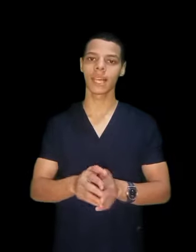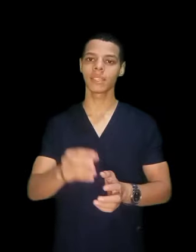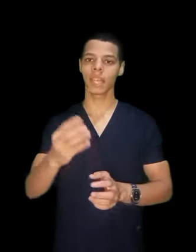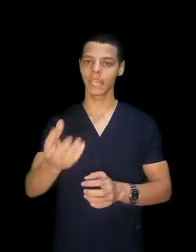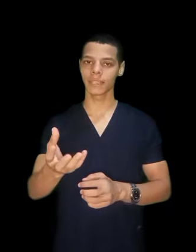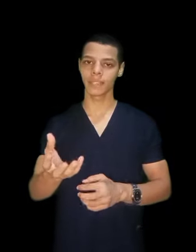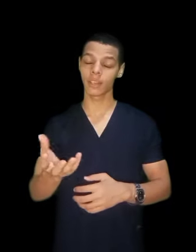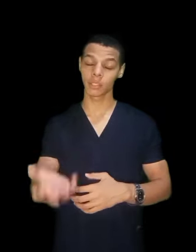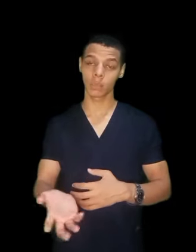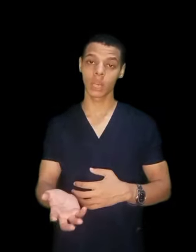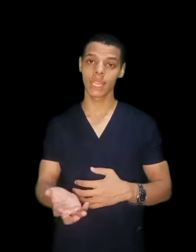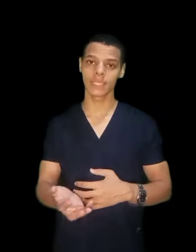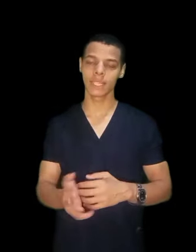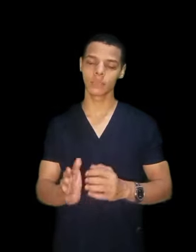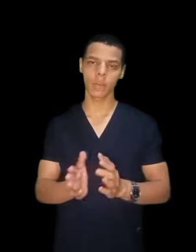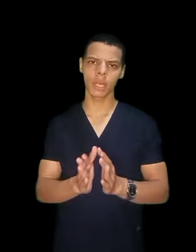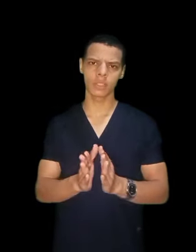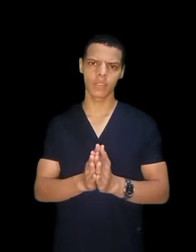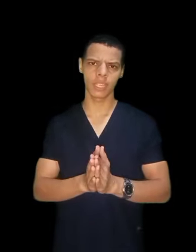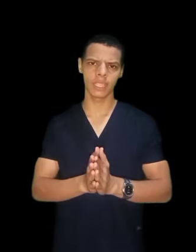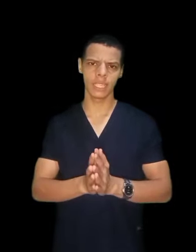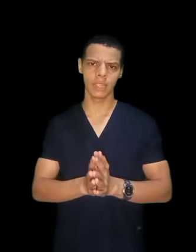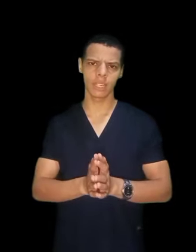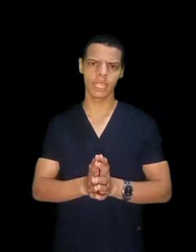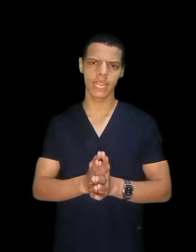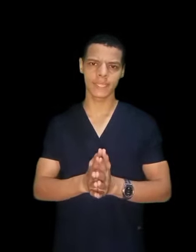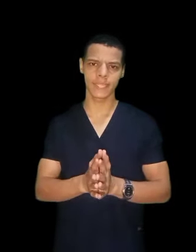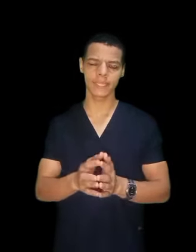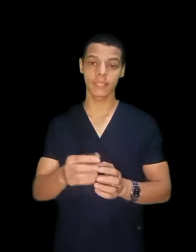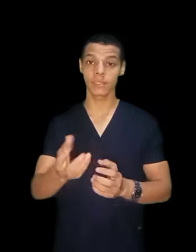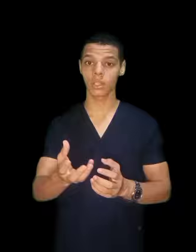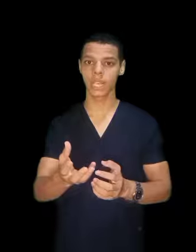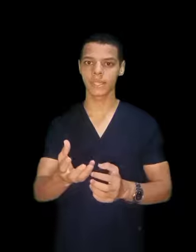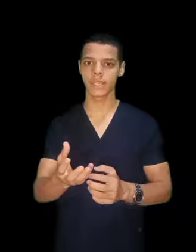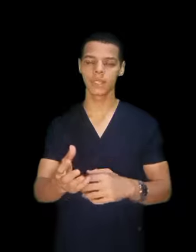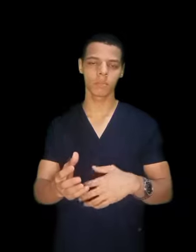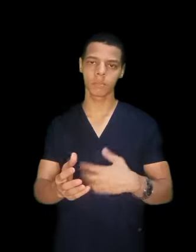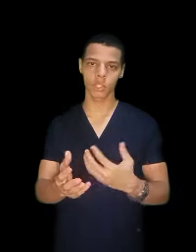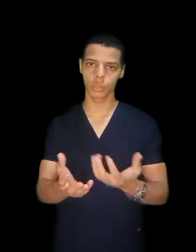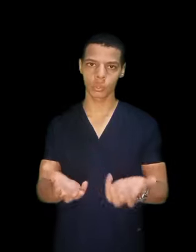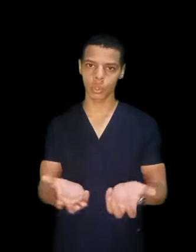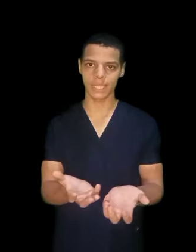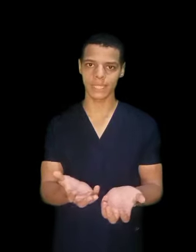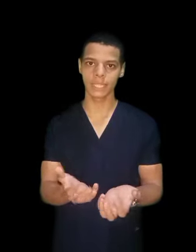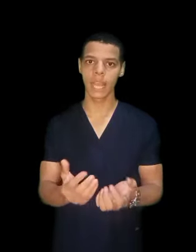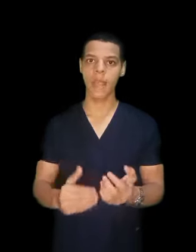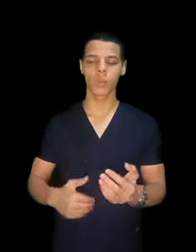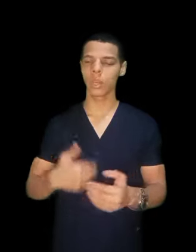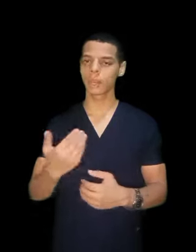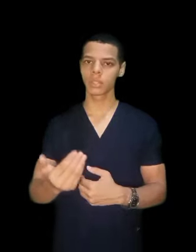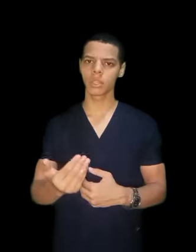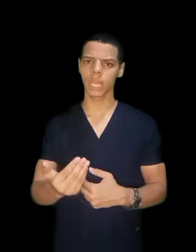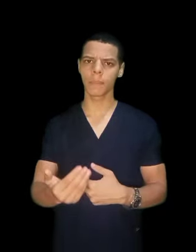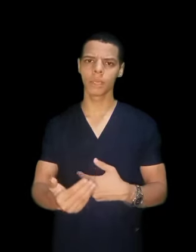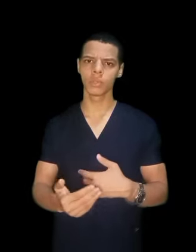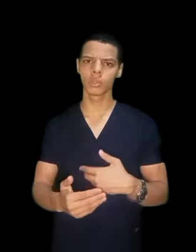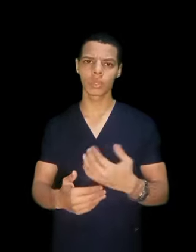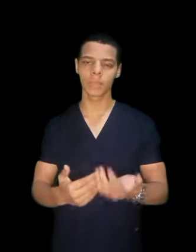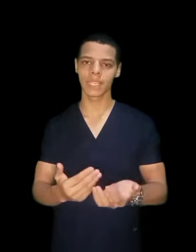عندك احنا عندنا بقى طبع الاسنان طبعا فني فني الاسنان ده صناعة الاسنان مش دكتور اسنان ولا بيقدر يكمل منه طب